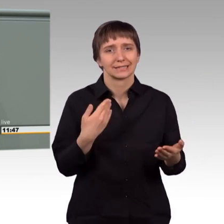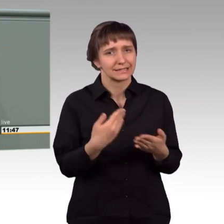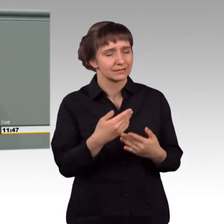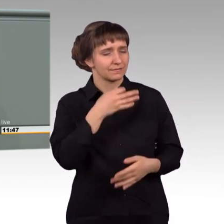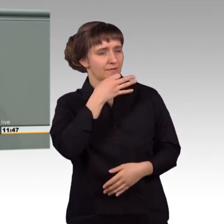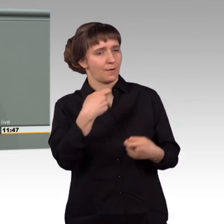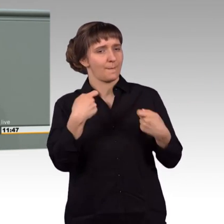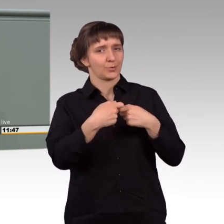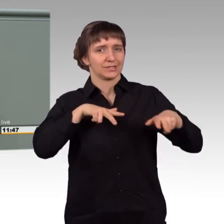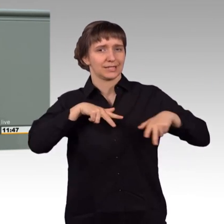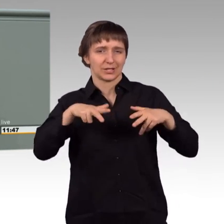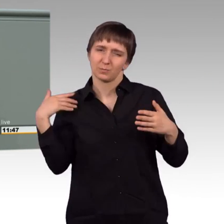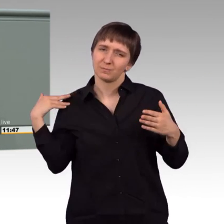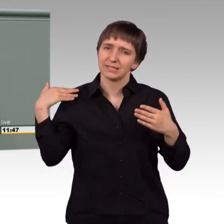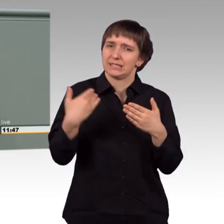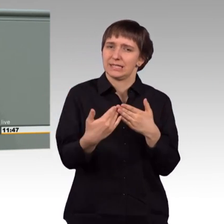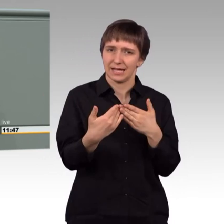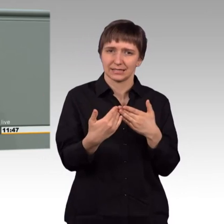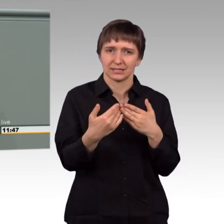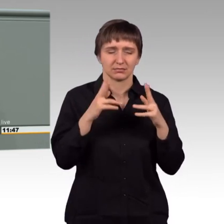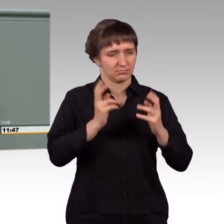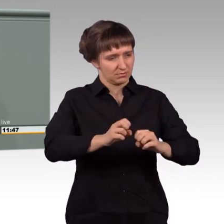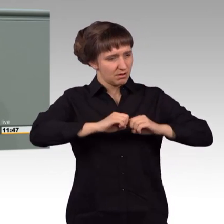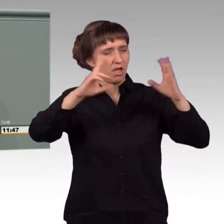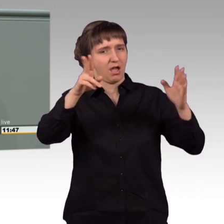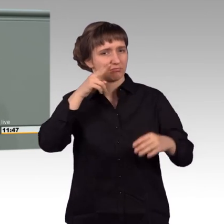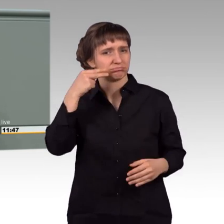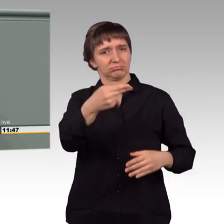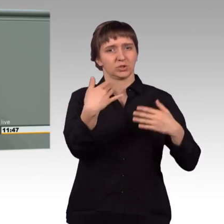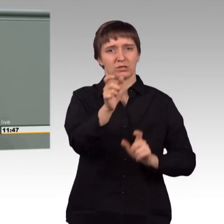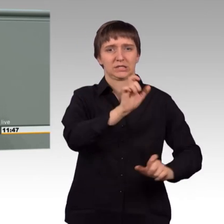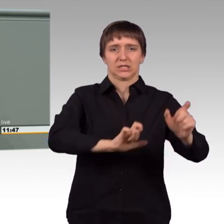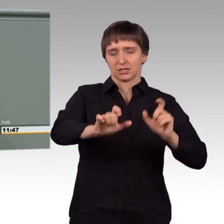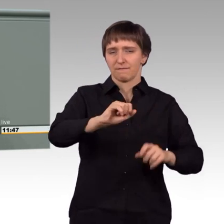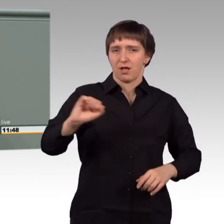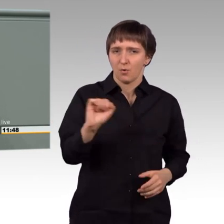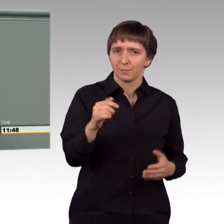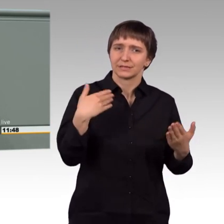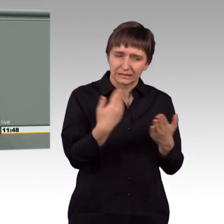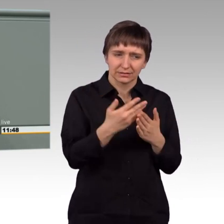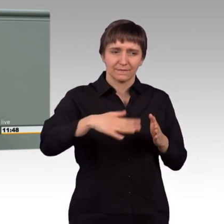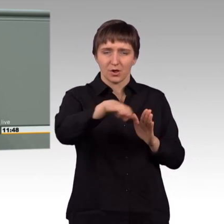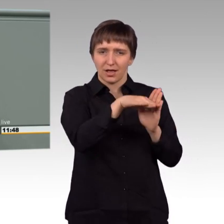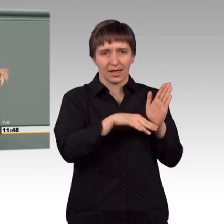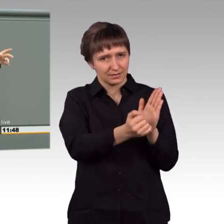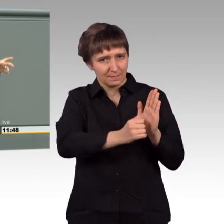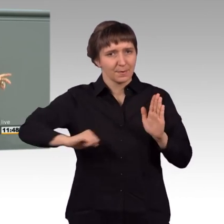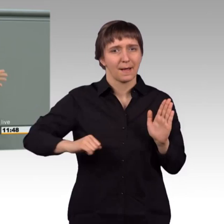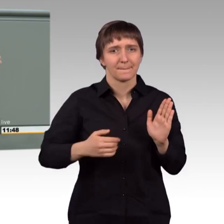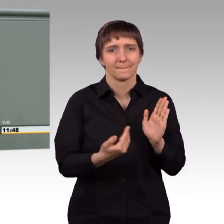weigern, dies auch ganz klar so zu bezeichnen. Das ist ein Bruch des Völkerrechts. Es war wirklich